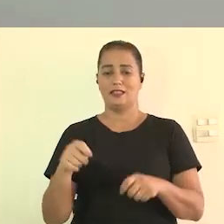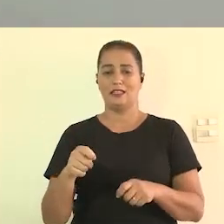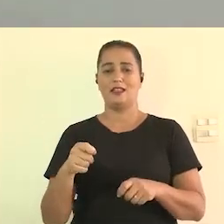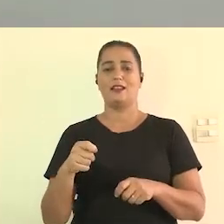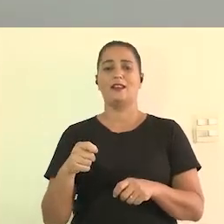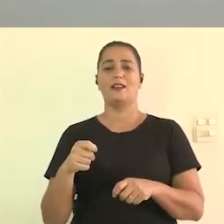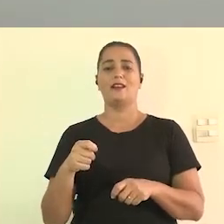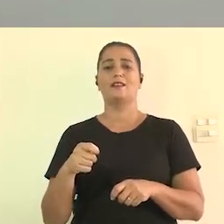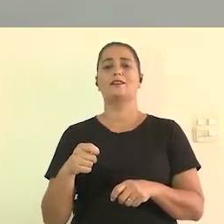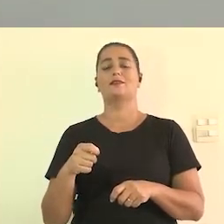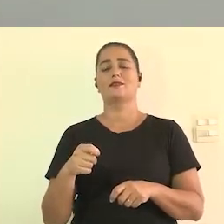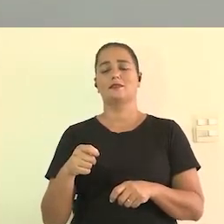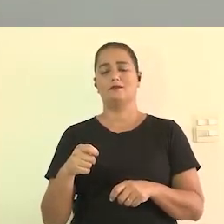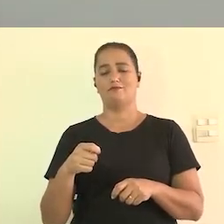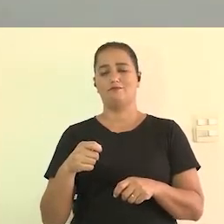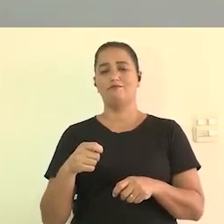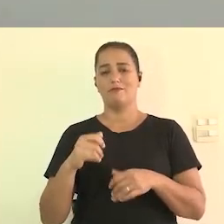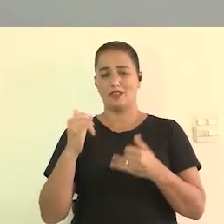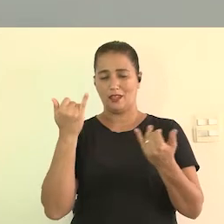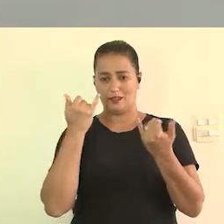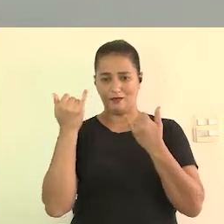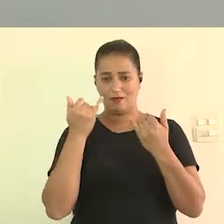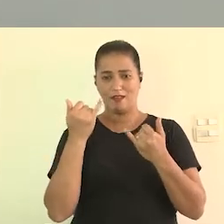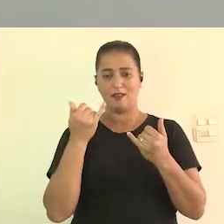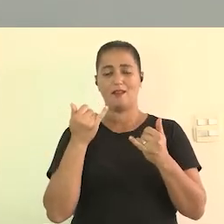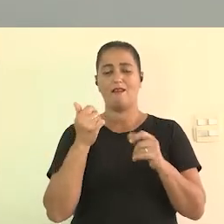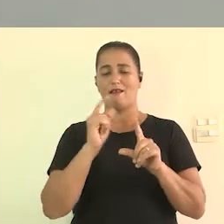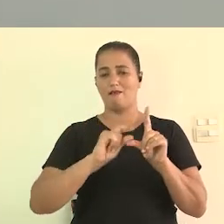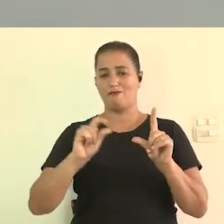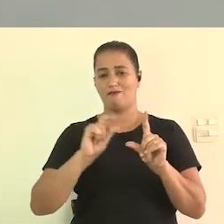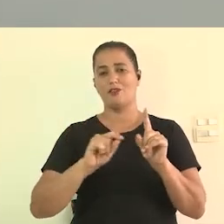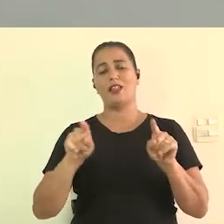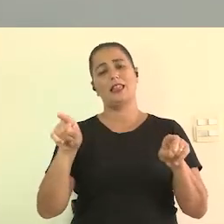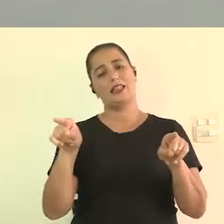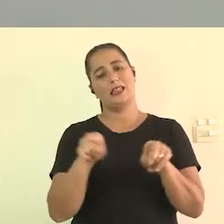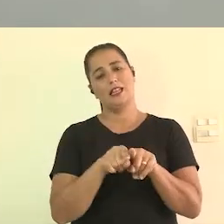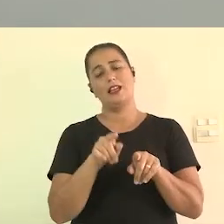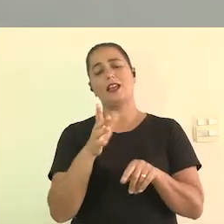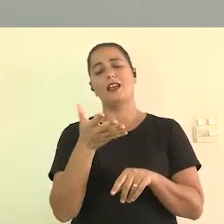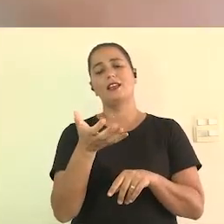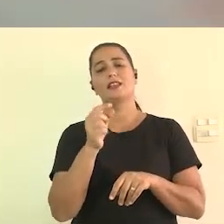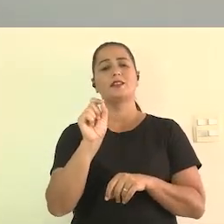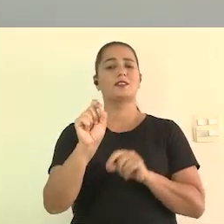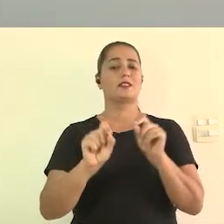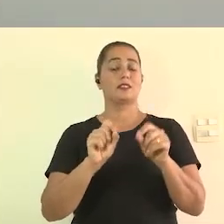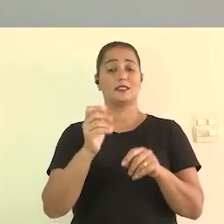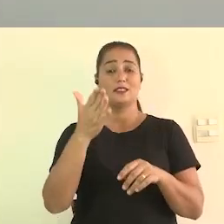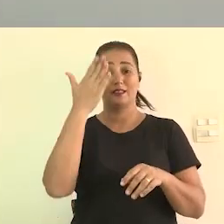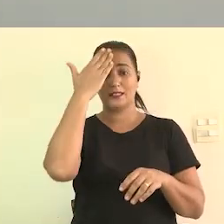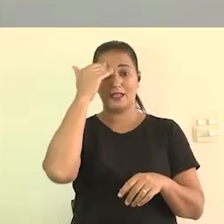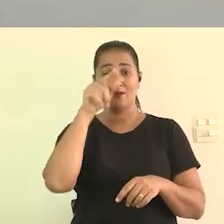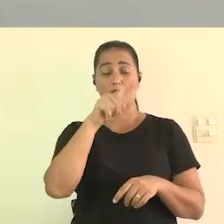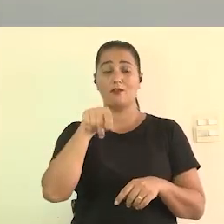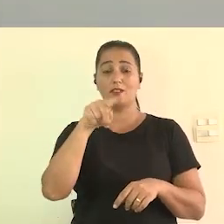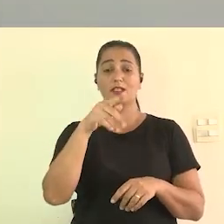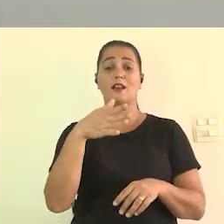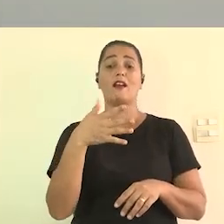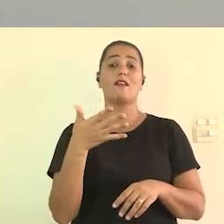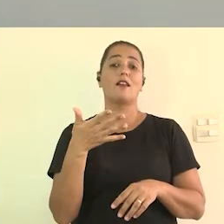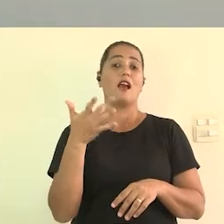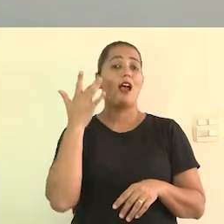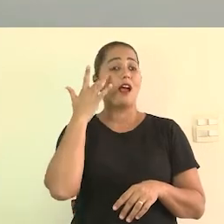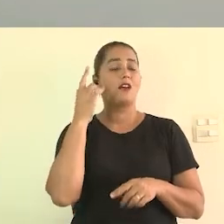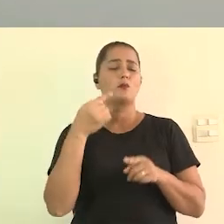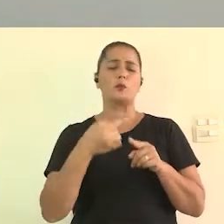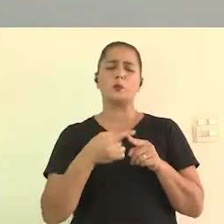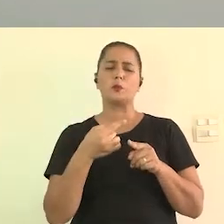acesso a informação a Legenda ela é para todo mundo também então eu queria saber de vocês o que vocês acham dessa questão